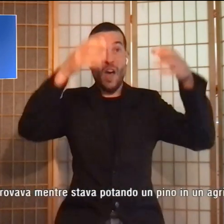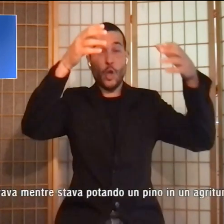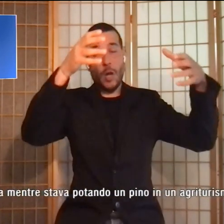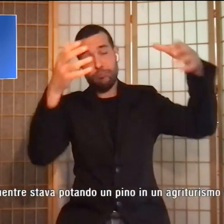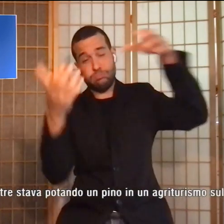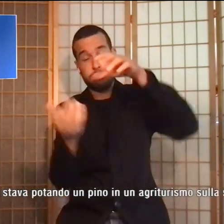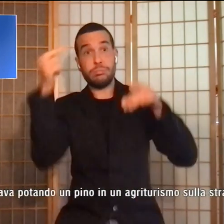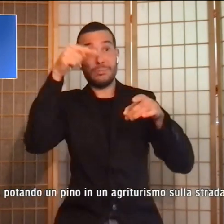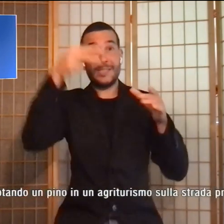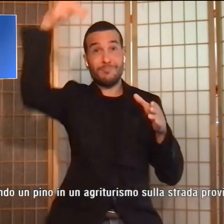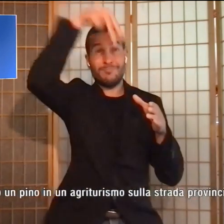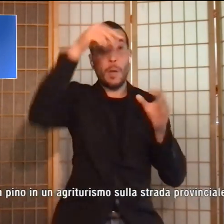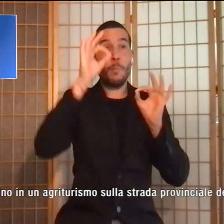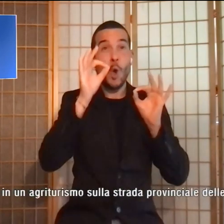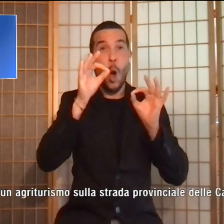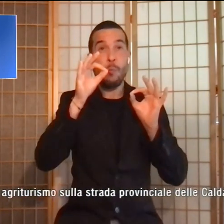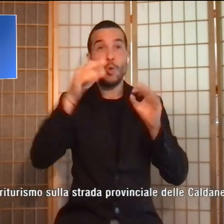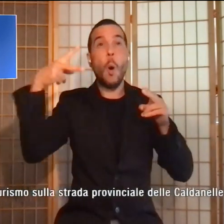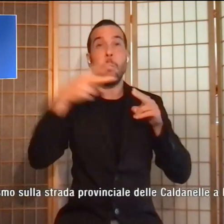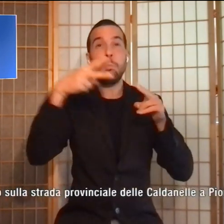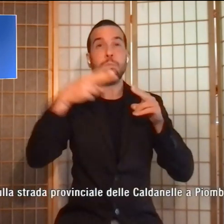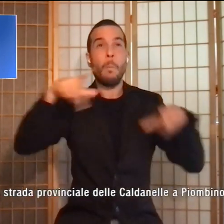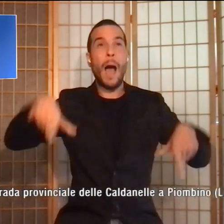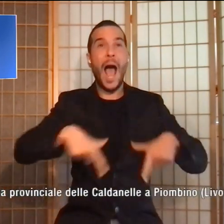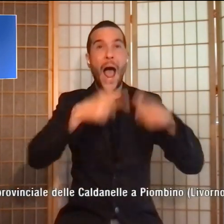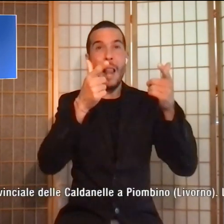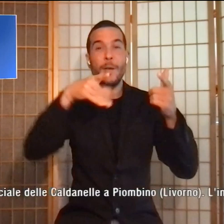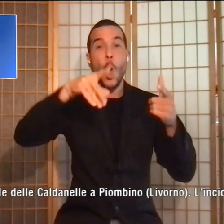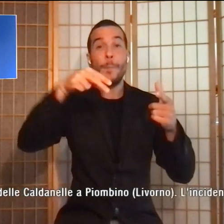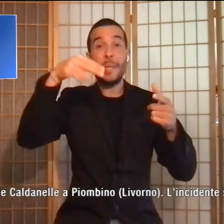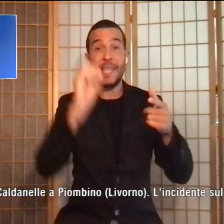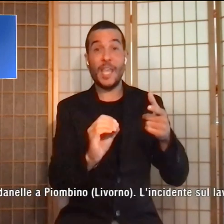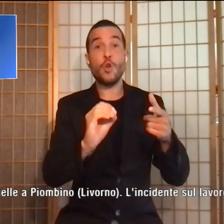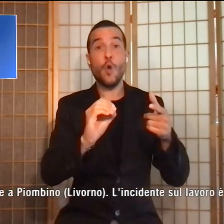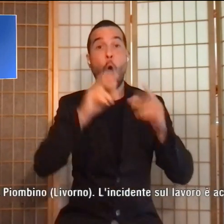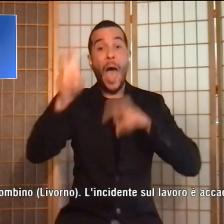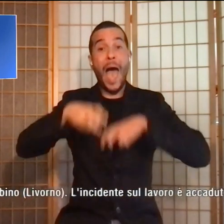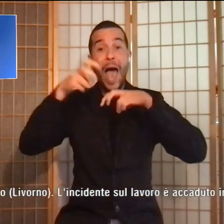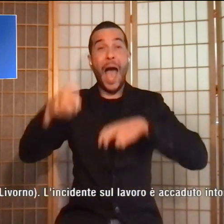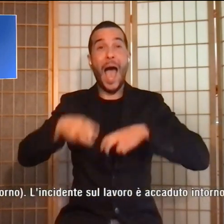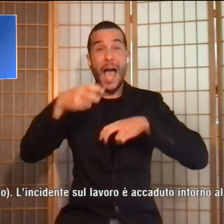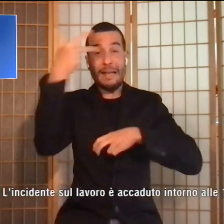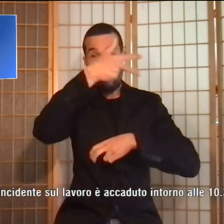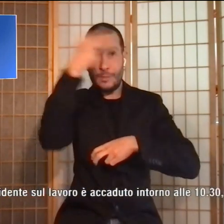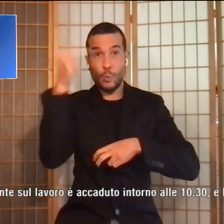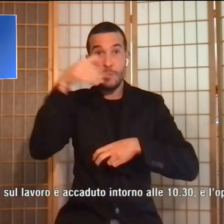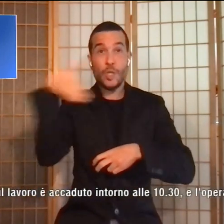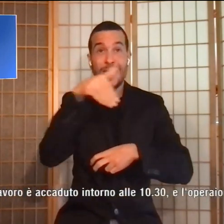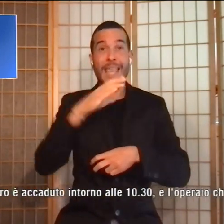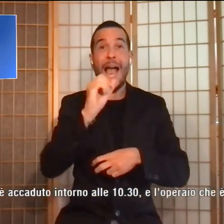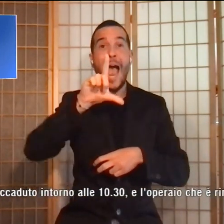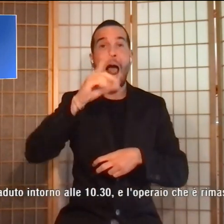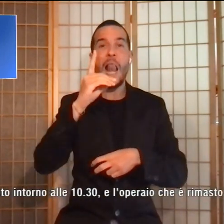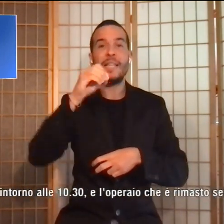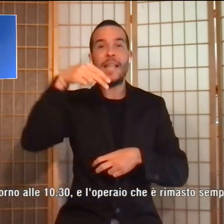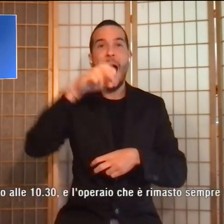mentre stava potando un pino in un agriturismo sulla strada provinciale delle Caldanelle a